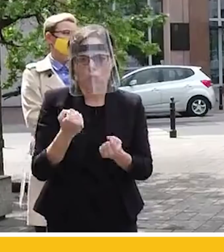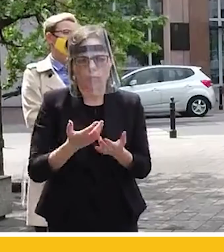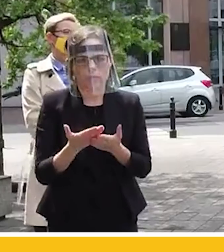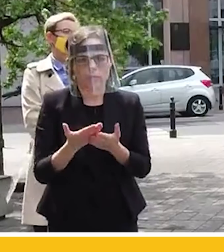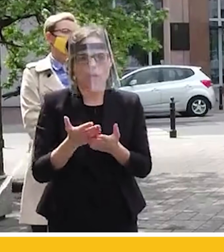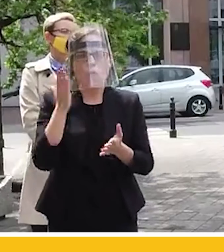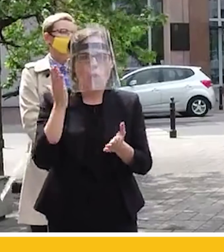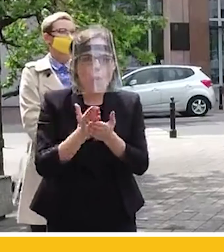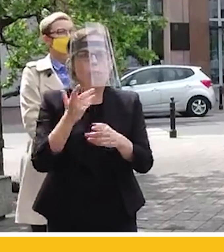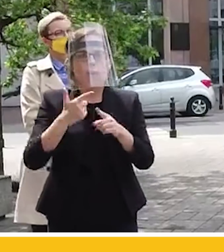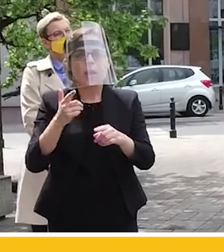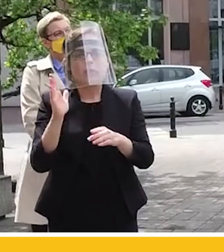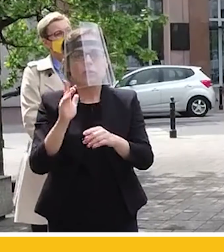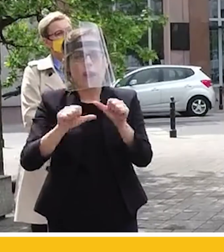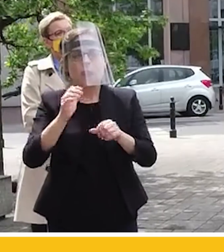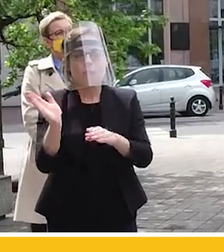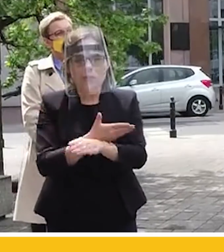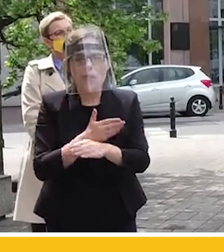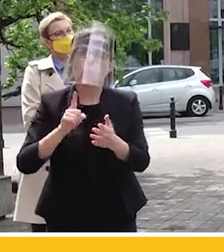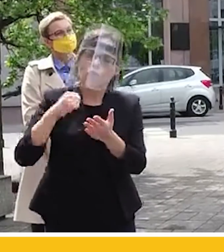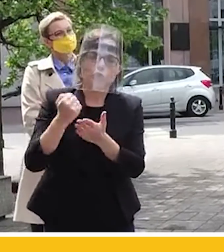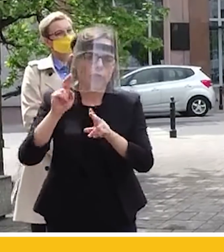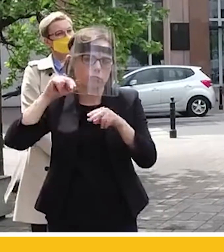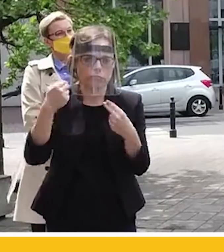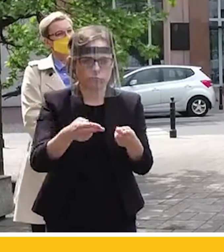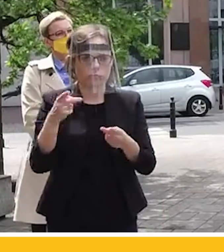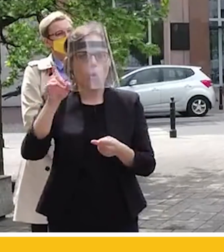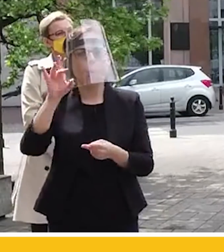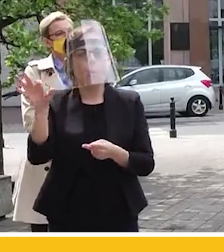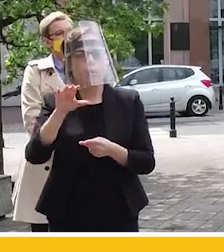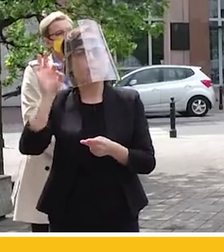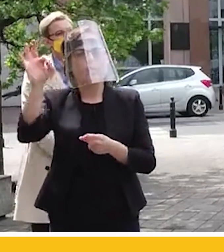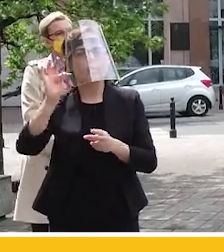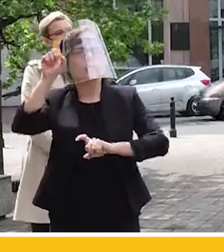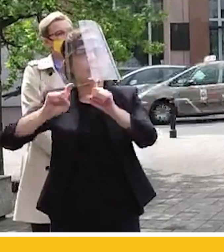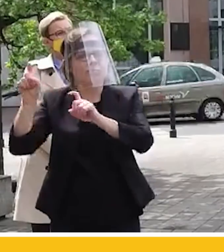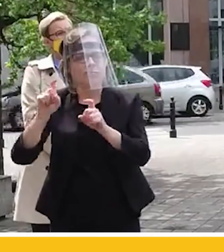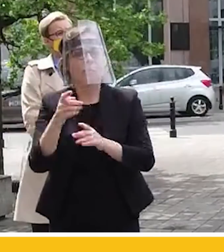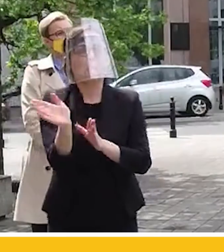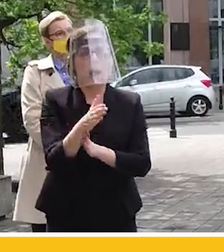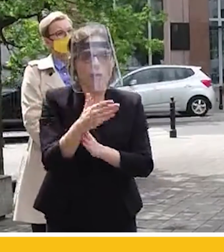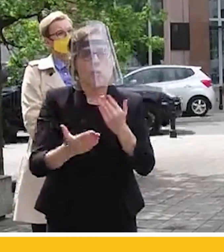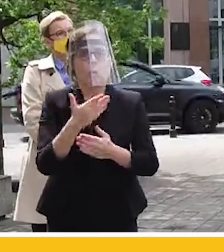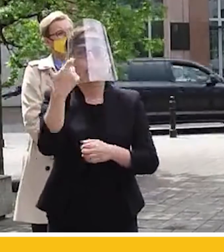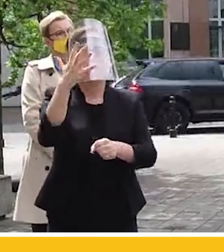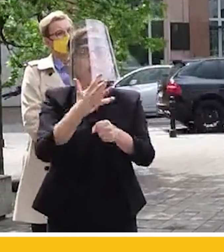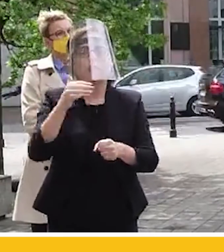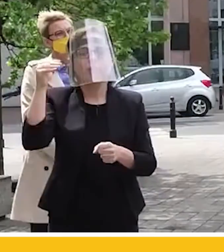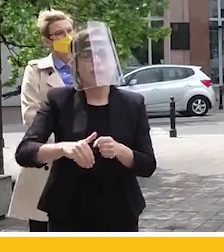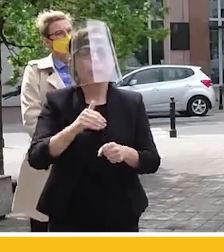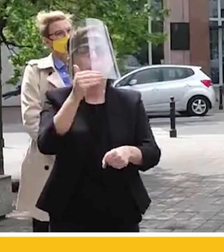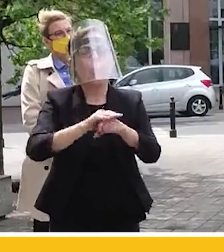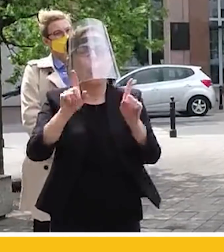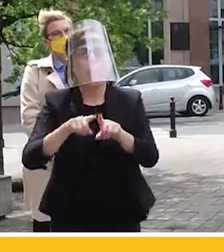najgorsze od ponad 20 lat z GUS-u, z marca tego roku, które mówią, że 150 tysięcy umów o pracę było.